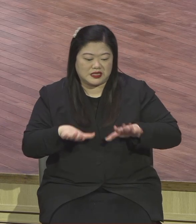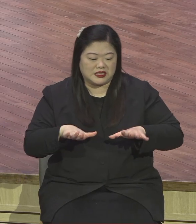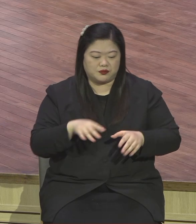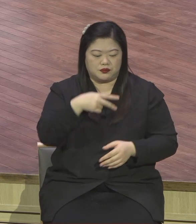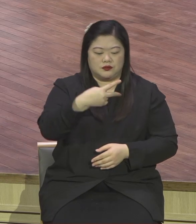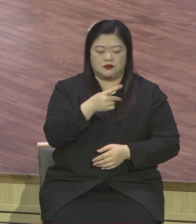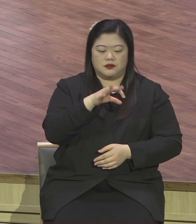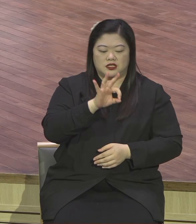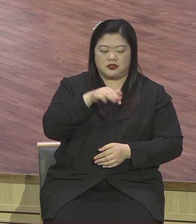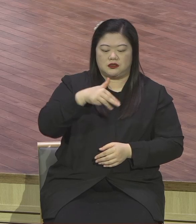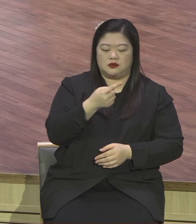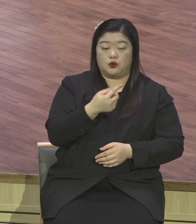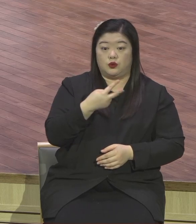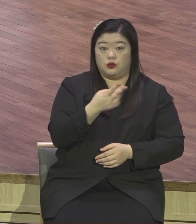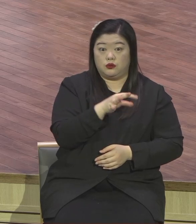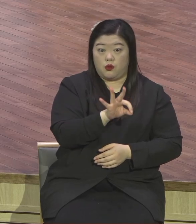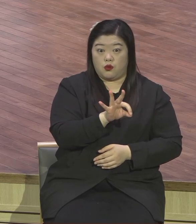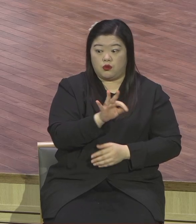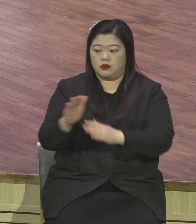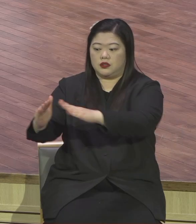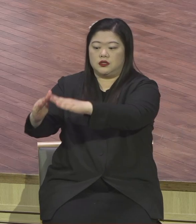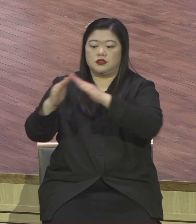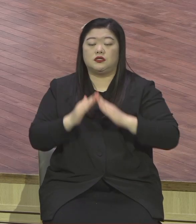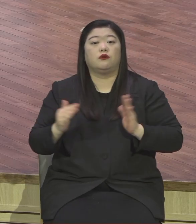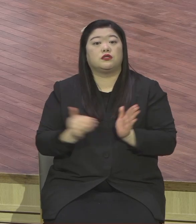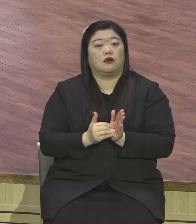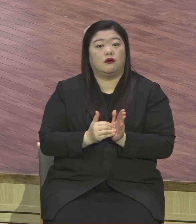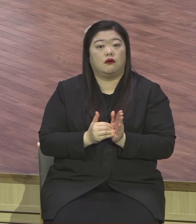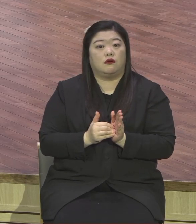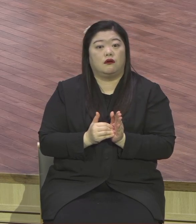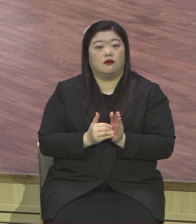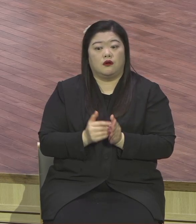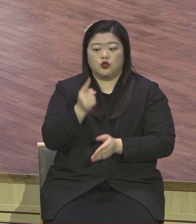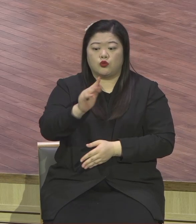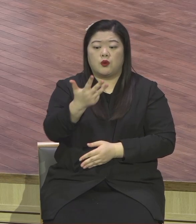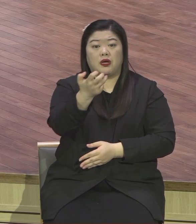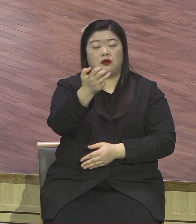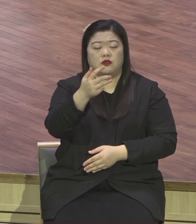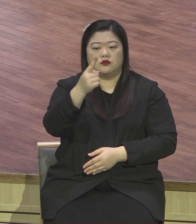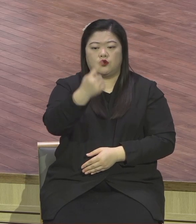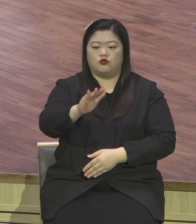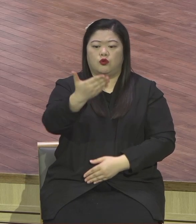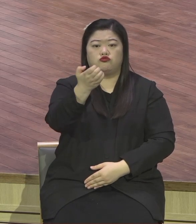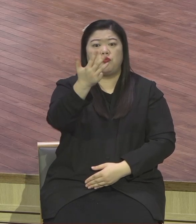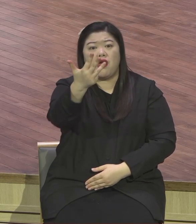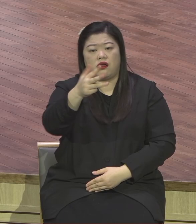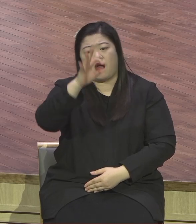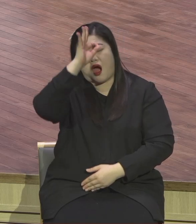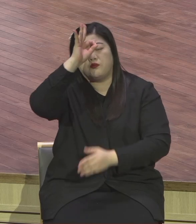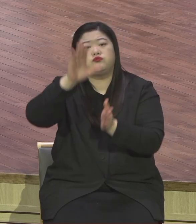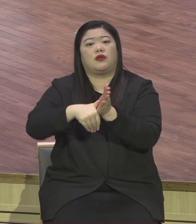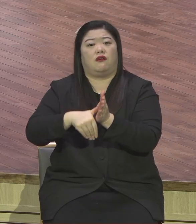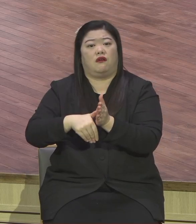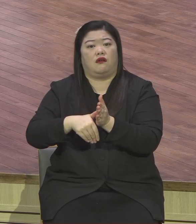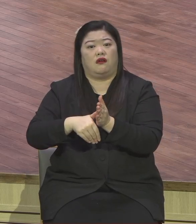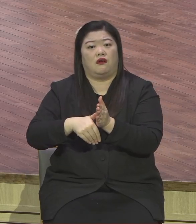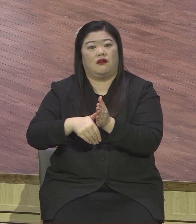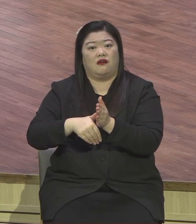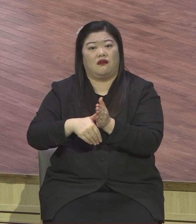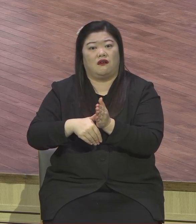이곳에 성전을 지었다고 IMF 부도가 났을 때 건축을 했습니다. IMF